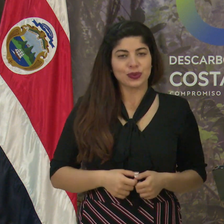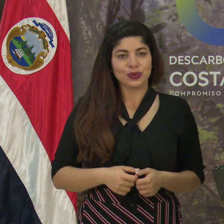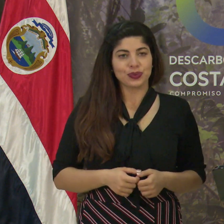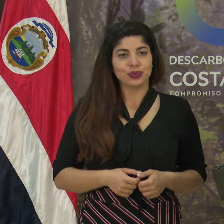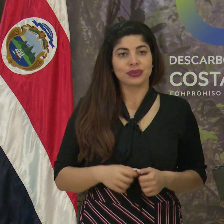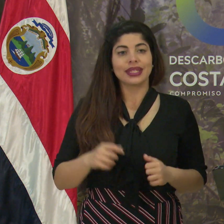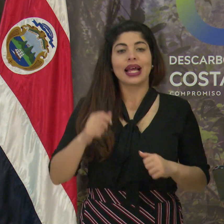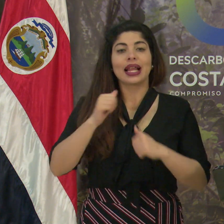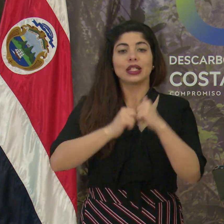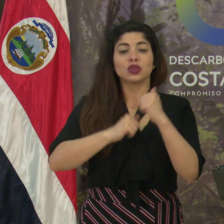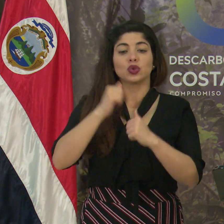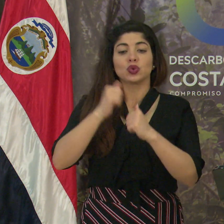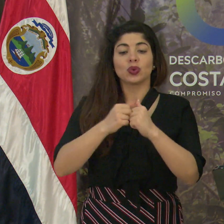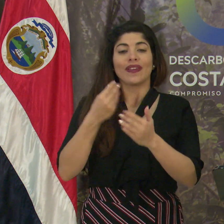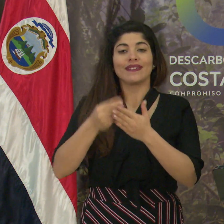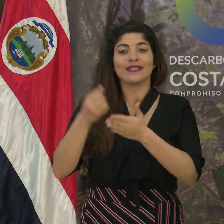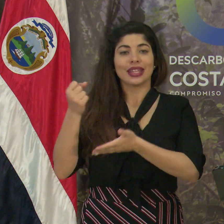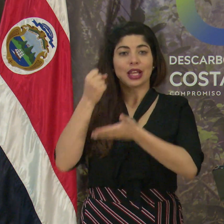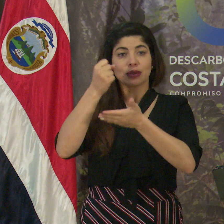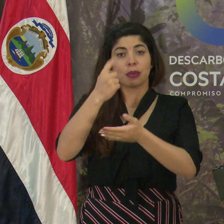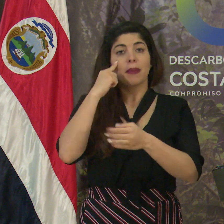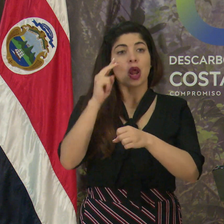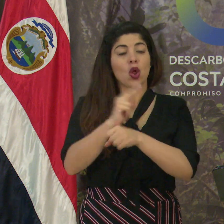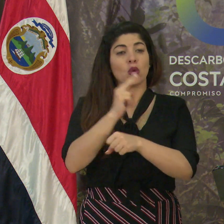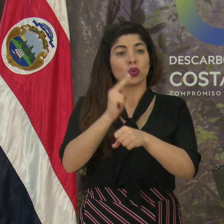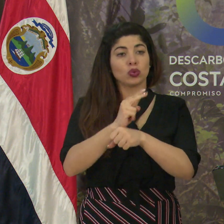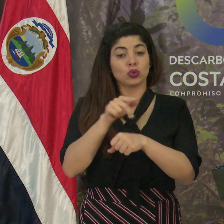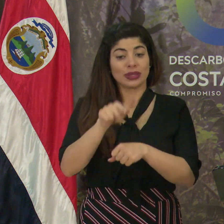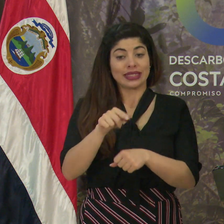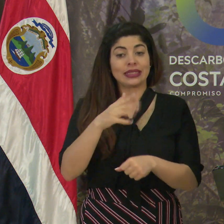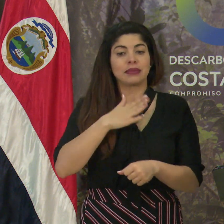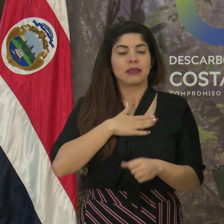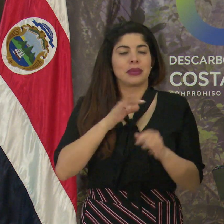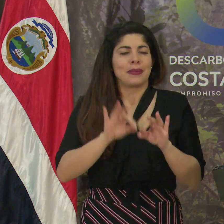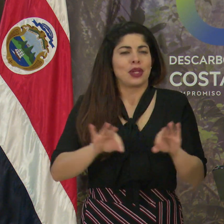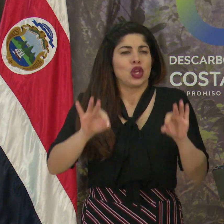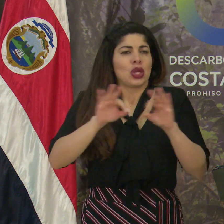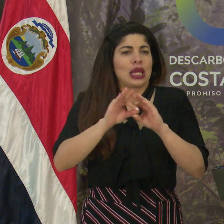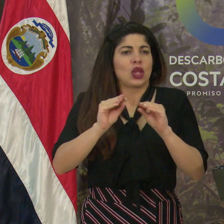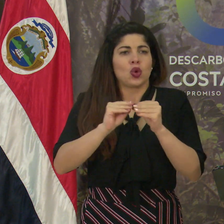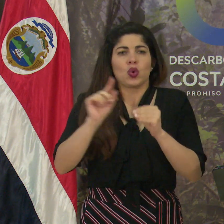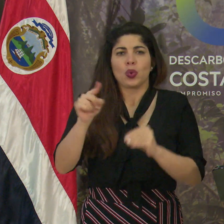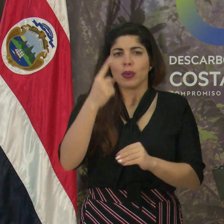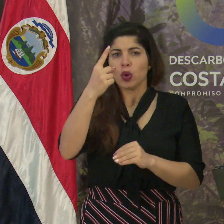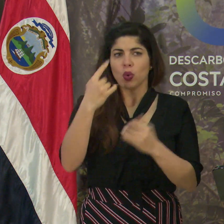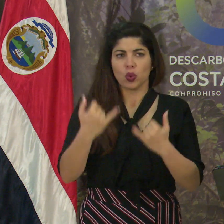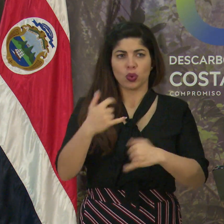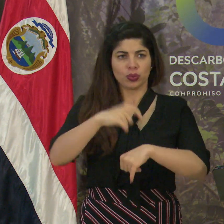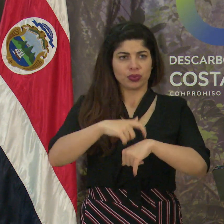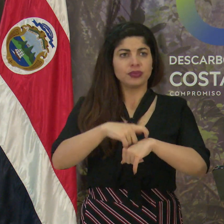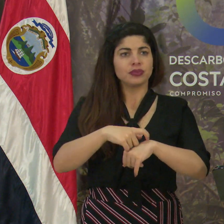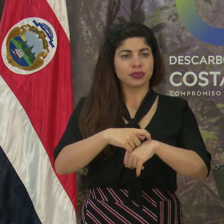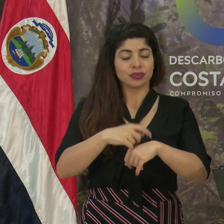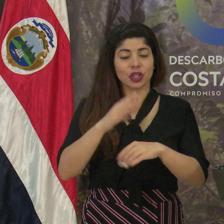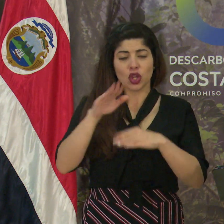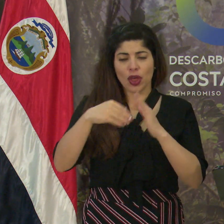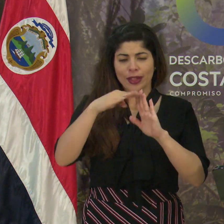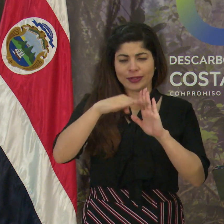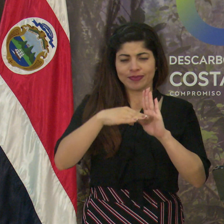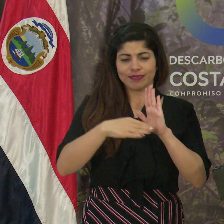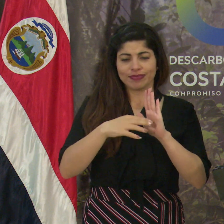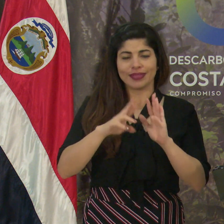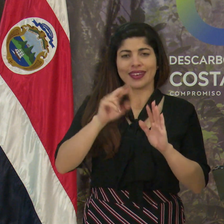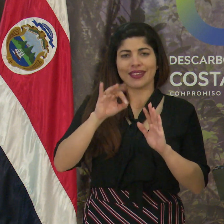está la estructuración del fideicomiso para el uso para el canon. Esta es mi prioridad número uno en este momento, lanzar los términos de